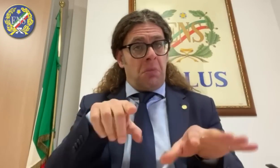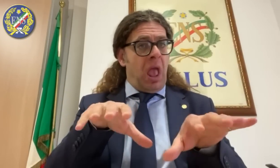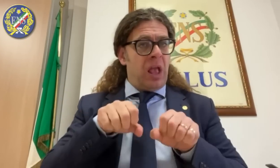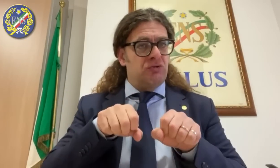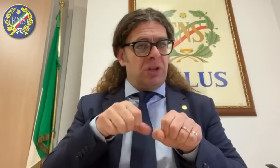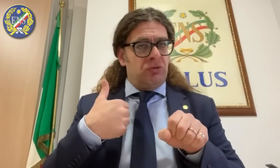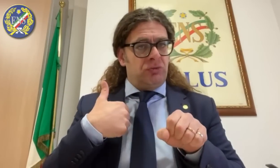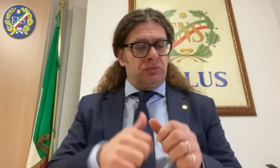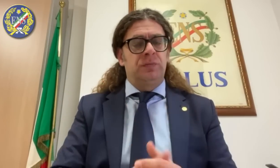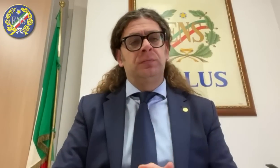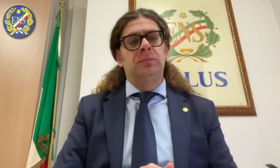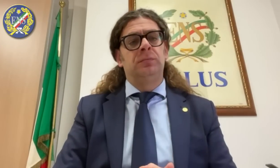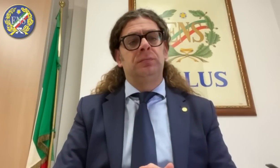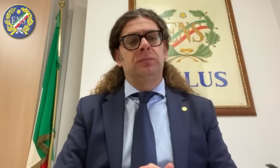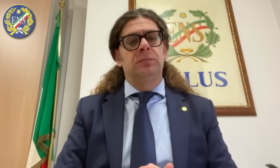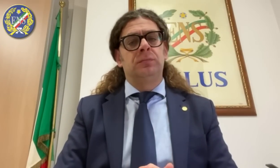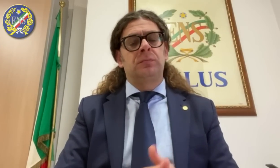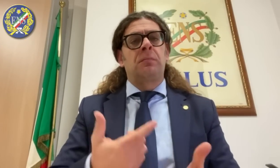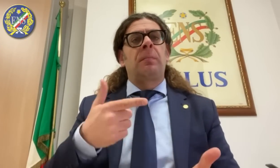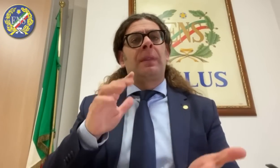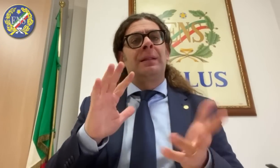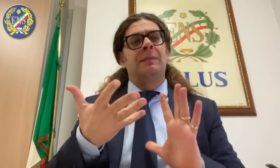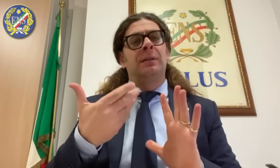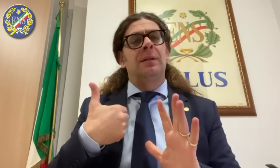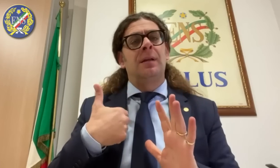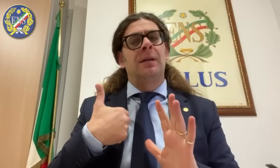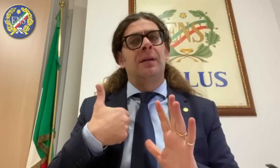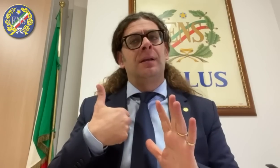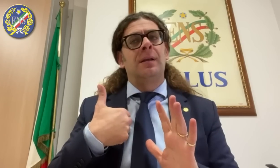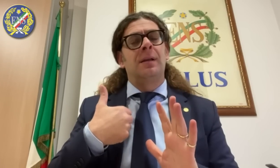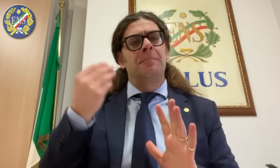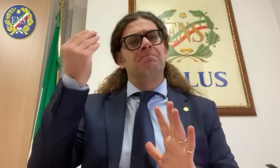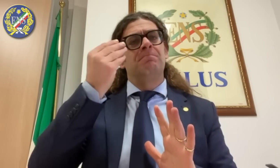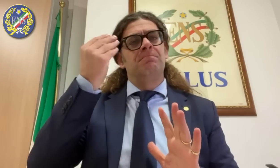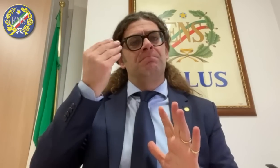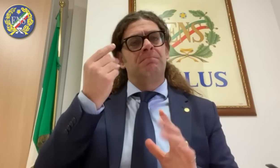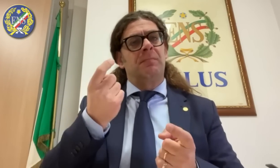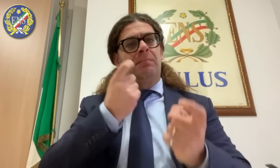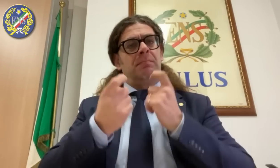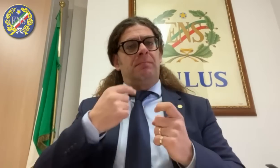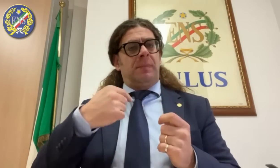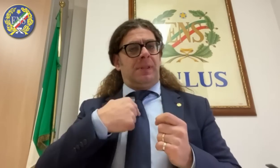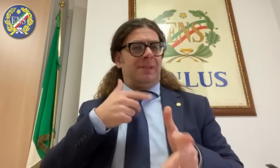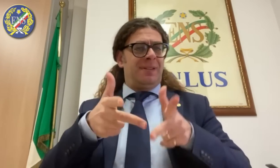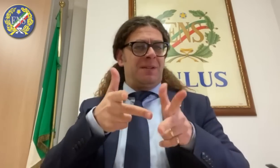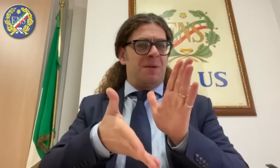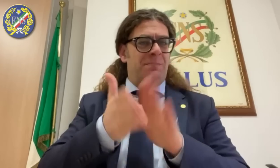critiche generate dalle informazioni che avevo condiviso con voi quando vi avevo detto che sarebbe stato effettuato un unico